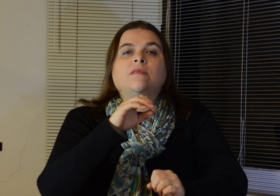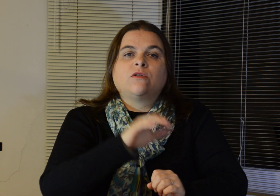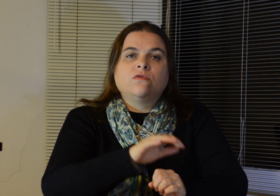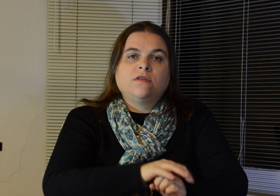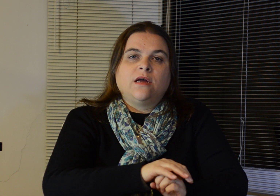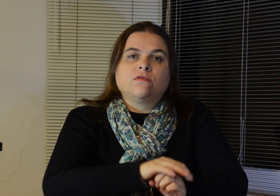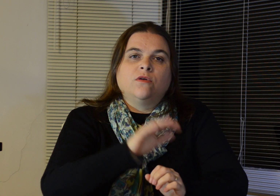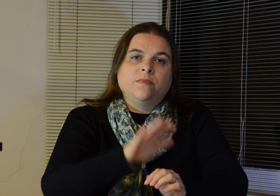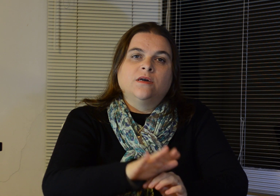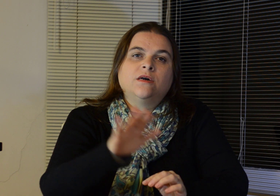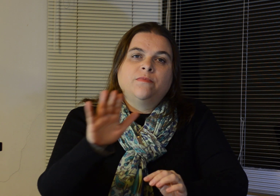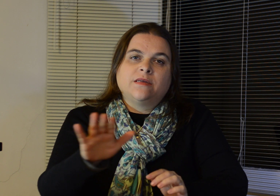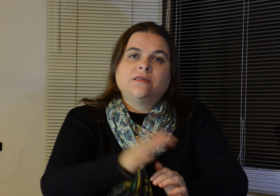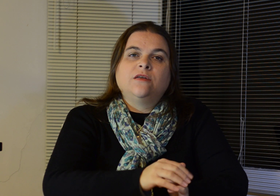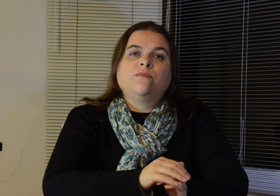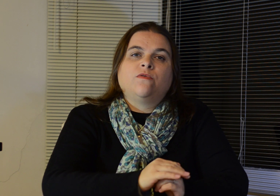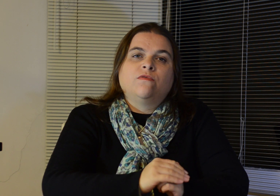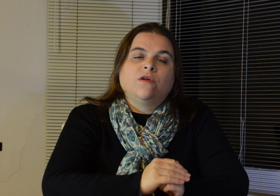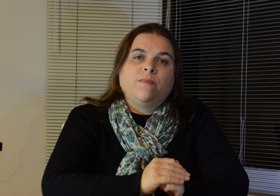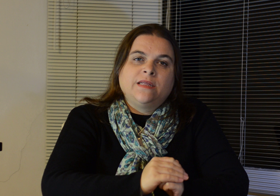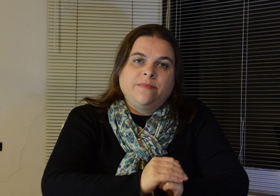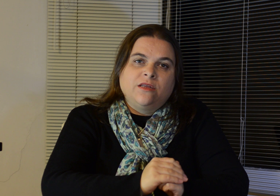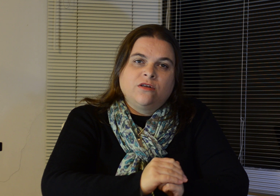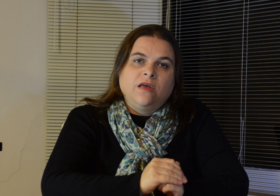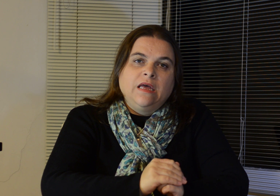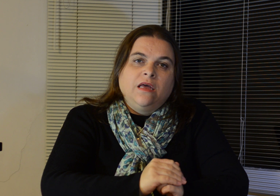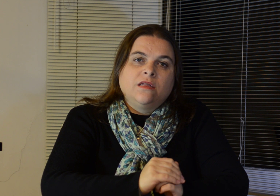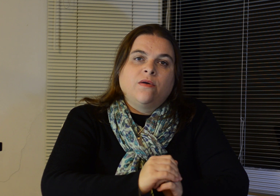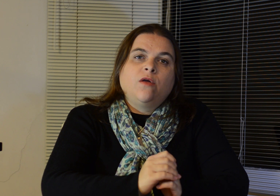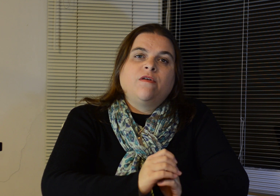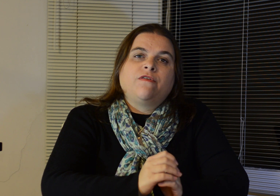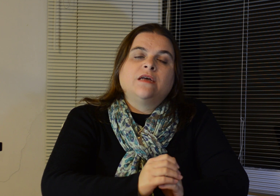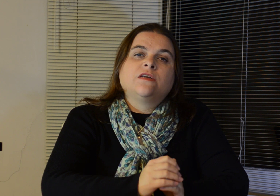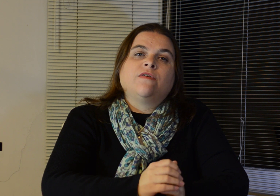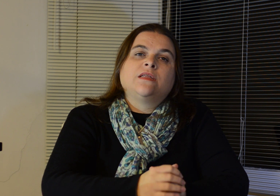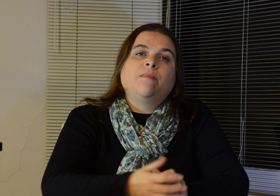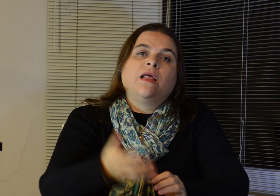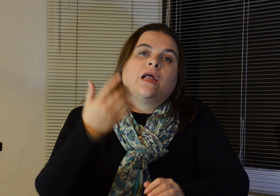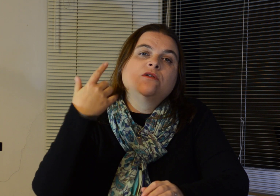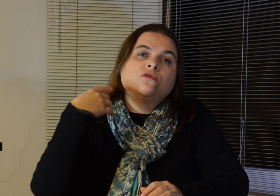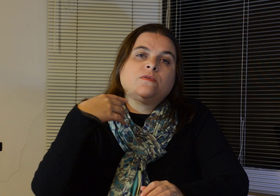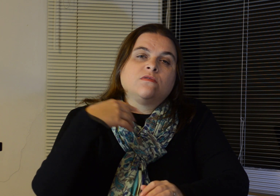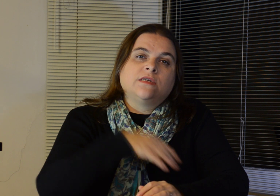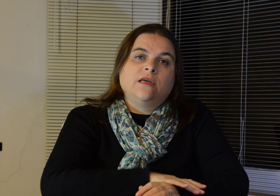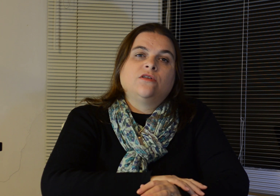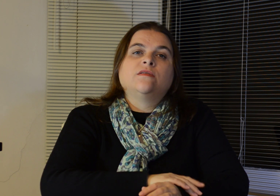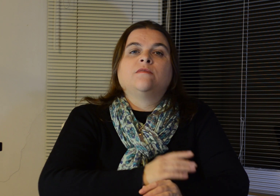está tudo certo, eu me amo, me aceito profundo e completamente. Então, ela é uma frase que vai trabalhar lá no subconsciente, nas